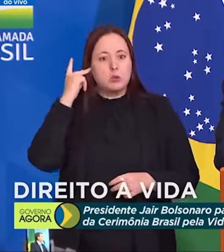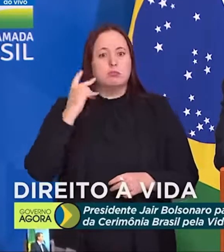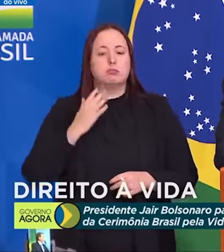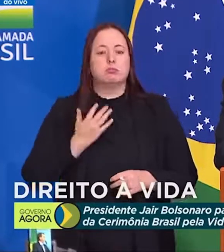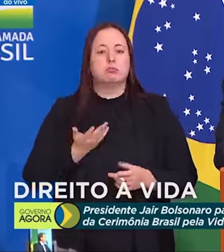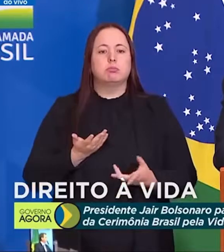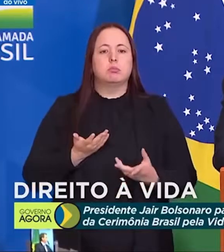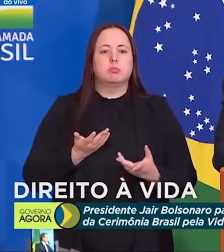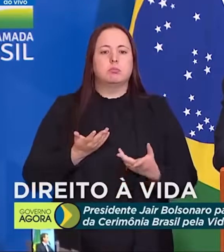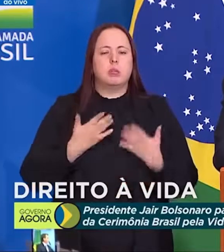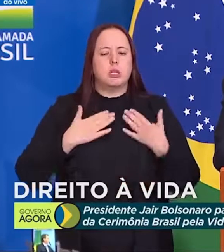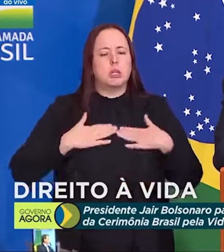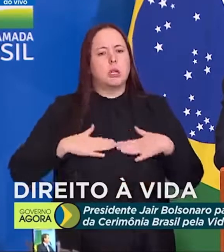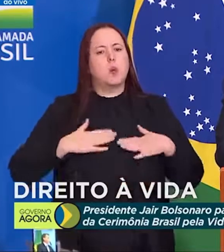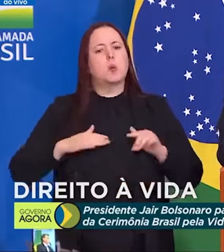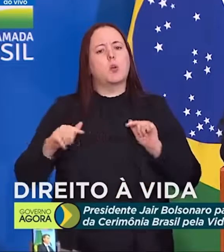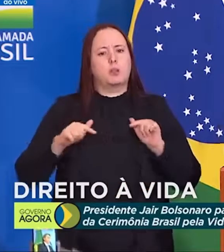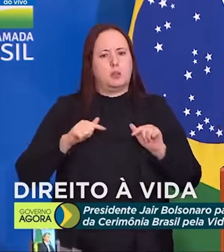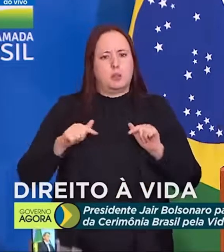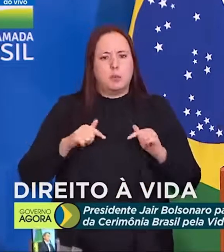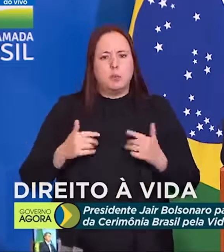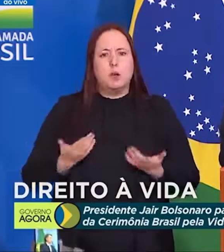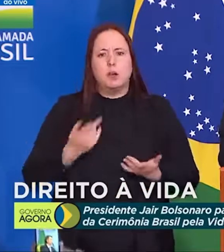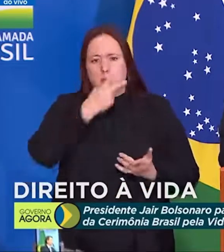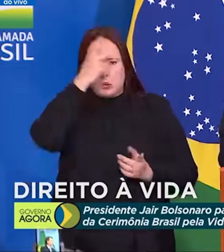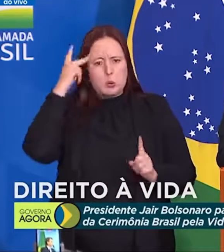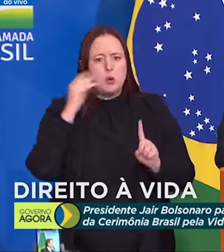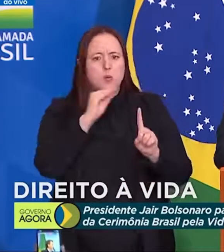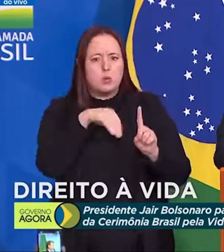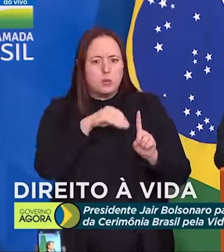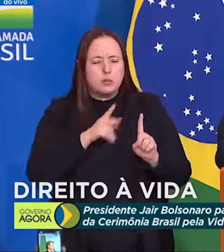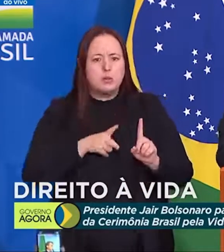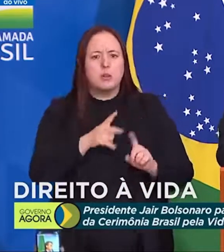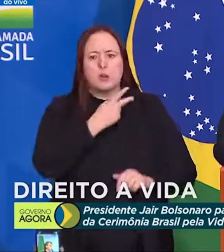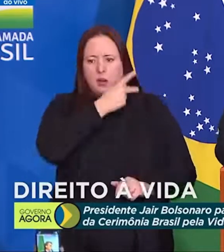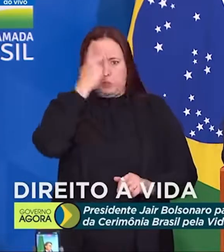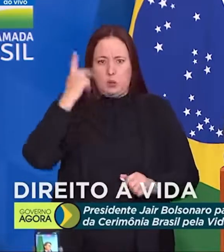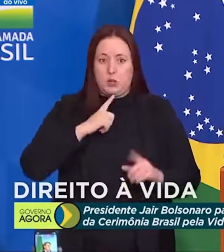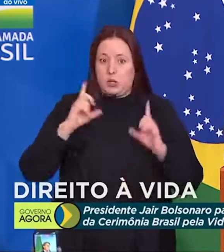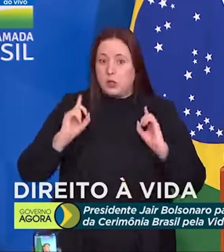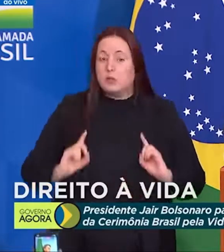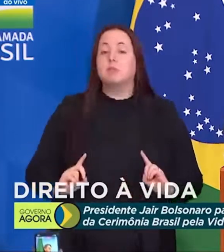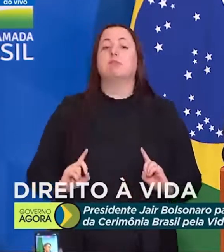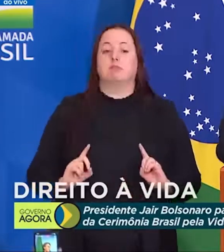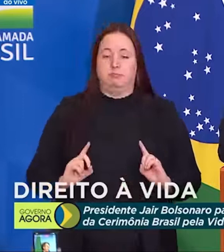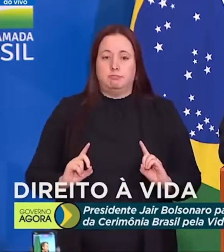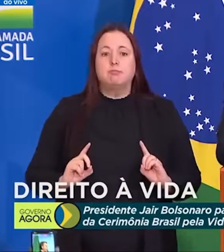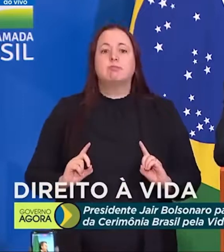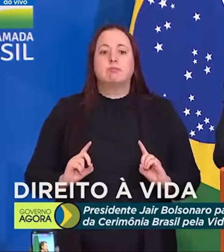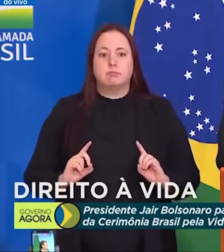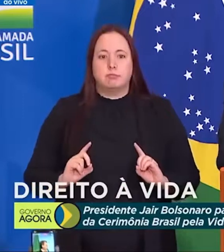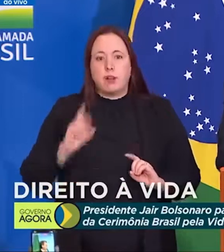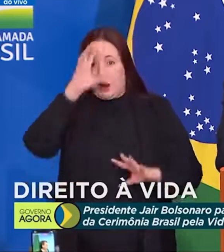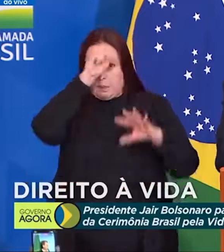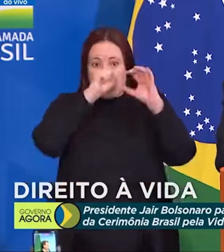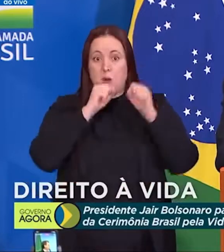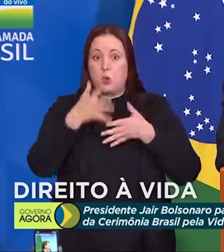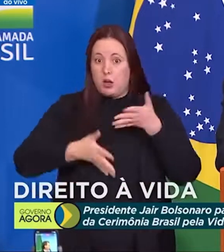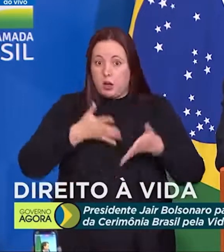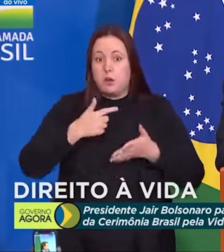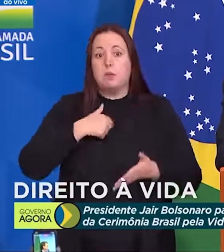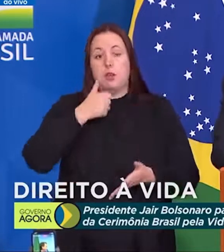que trabalha pelos menos favorecidos, por pessoas com deficiência, aprendeu libras,